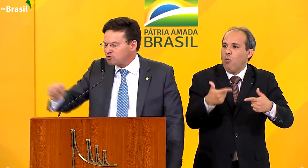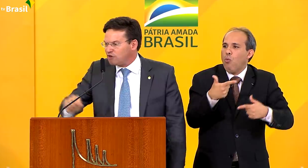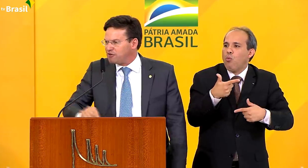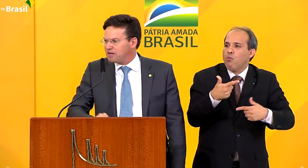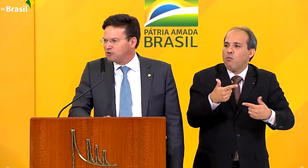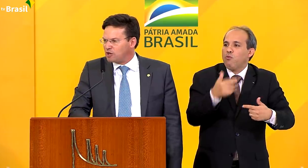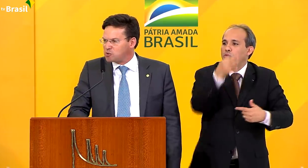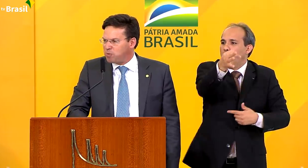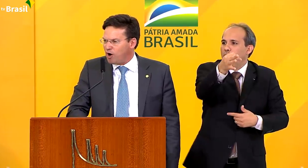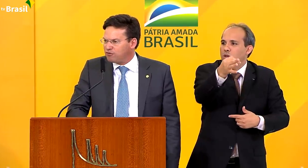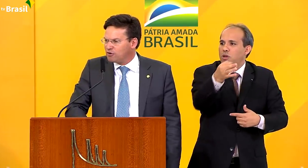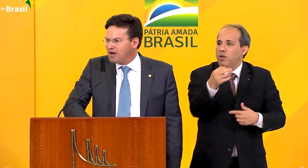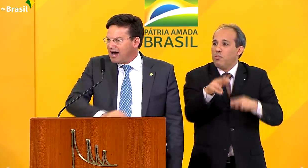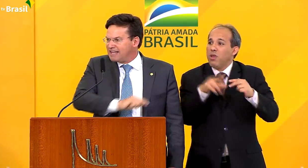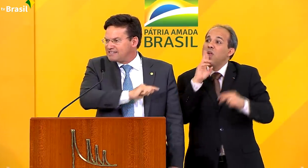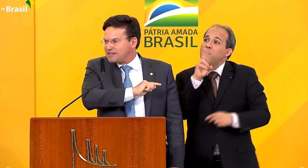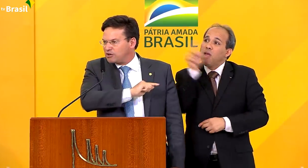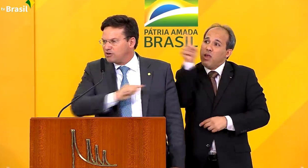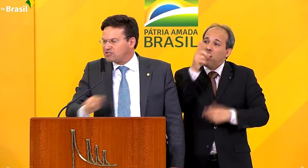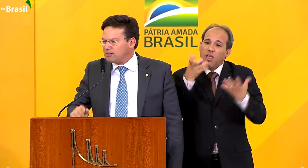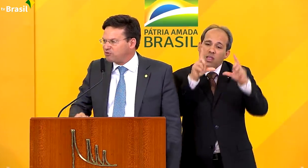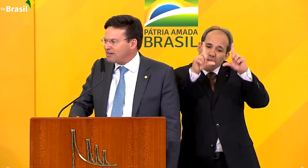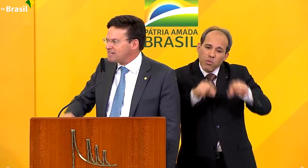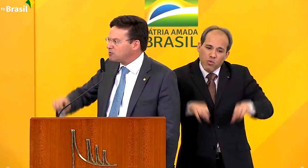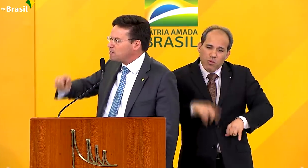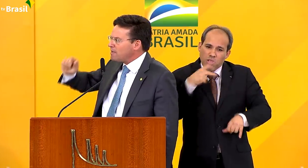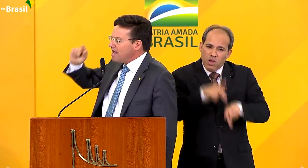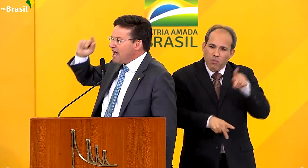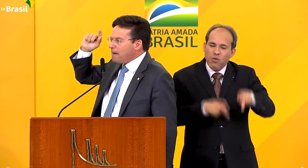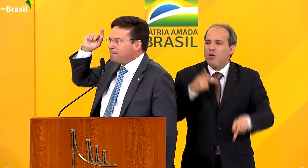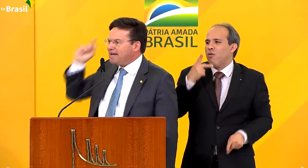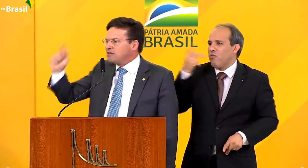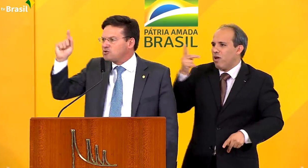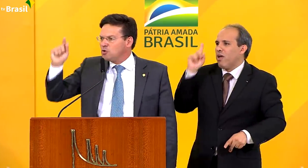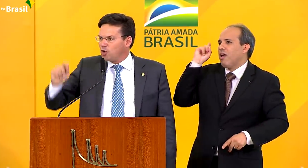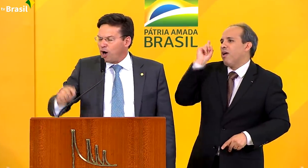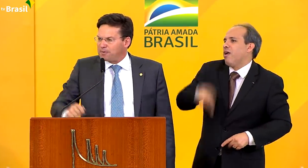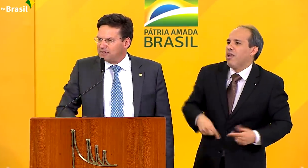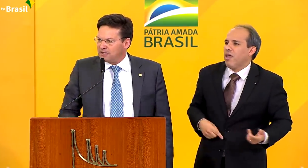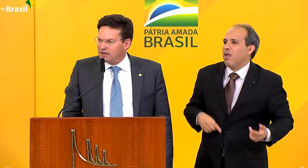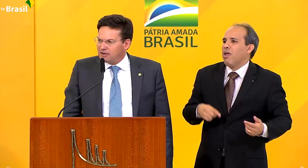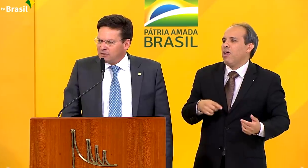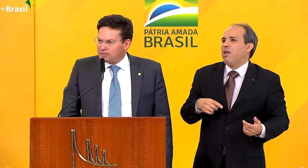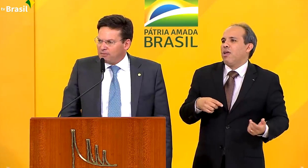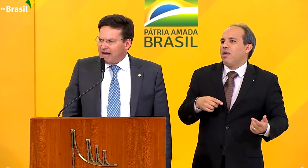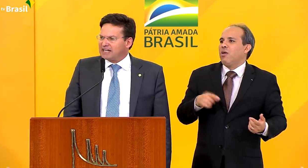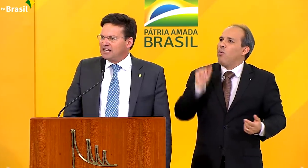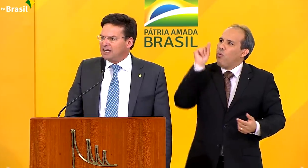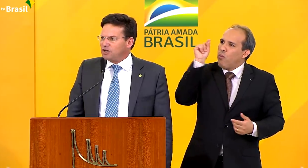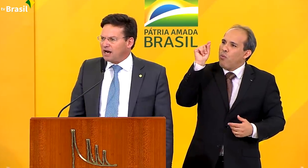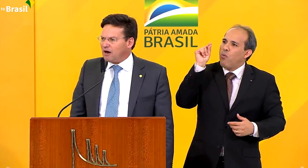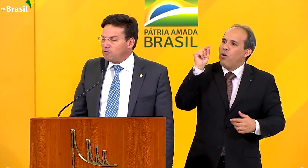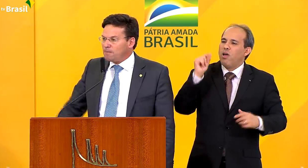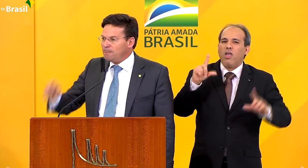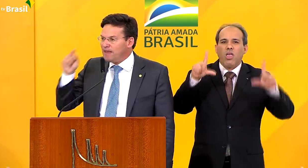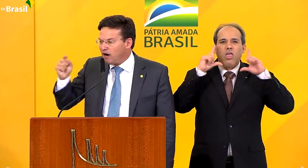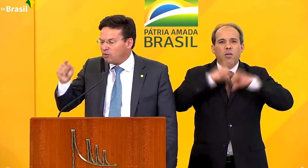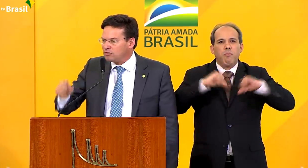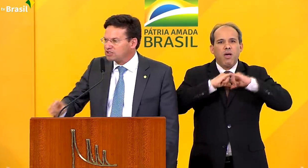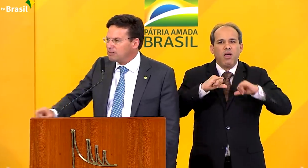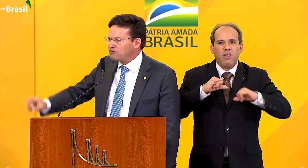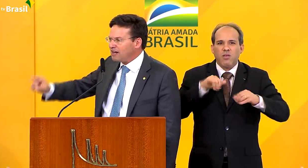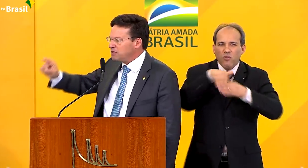diminuir o sofrimento do nosso povo, a dizer que o estamos fazendo é apenas um golpe de marketing eleitoral.